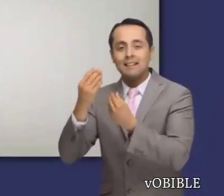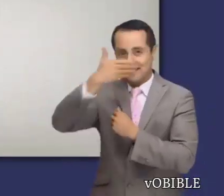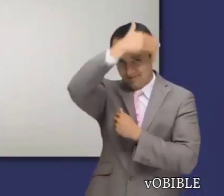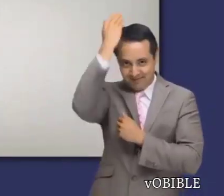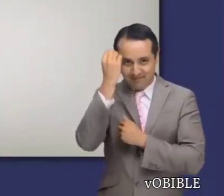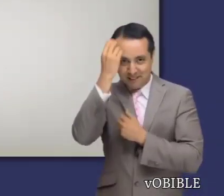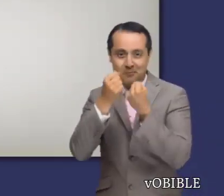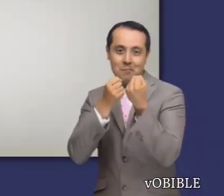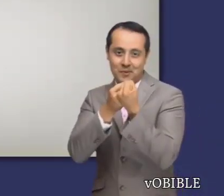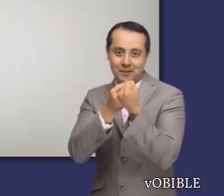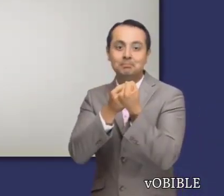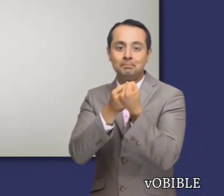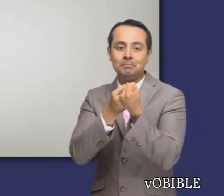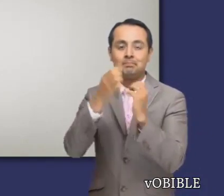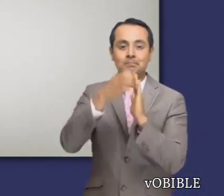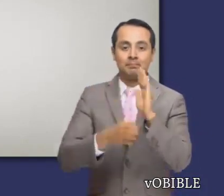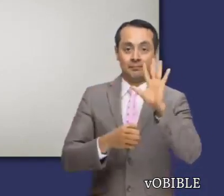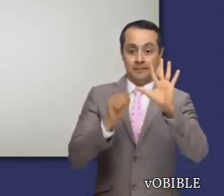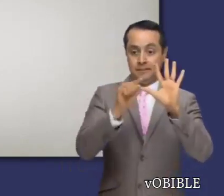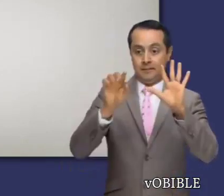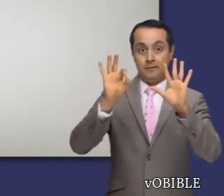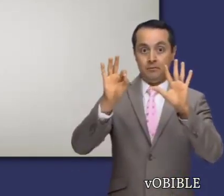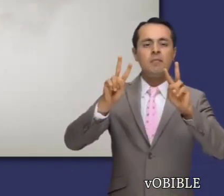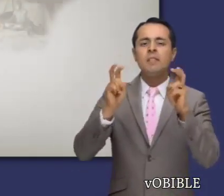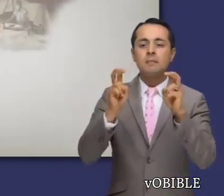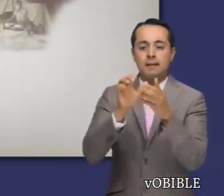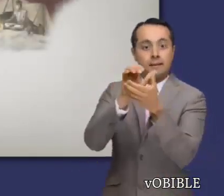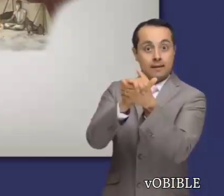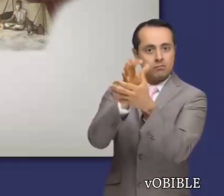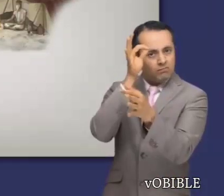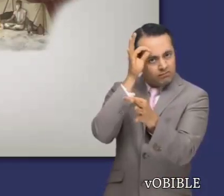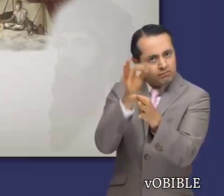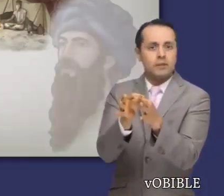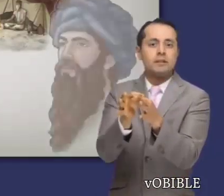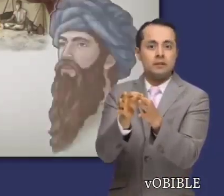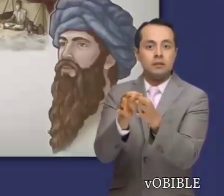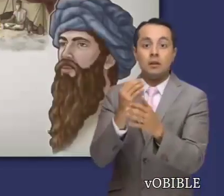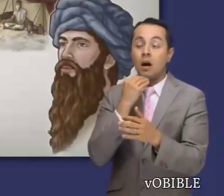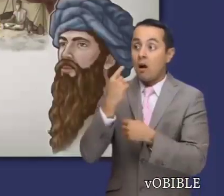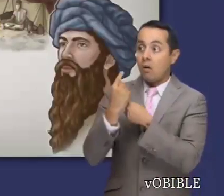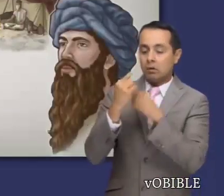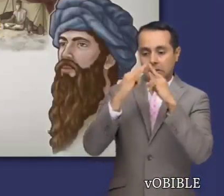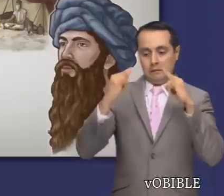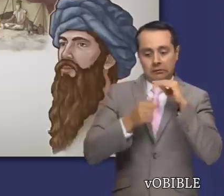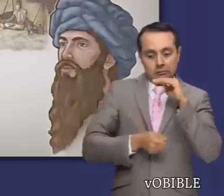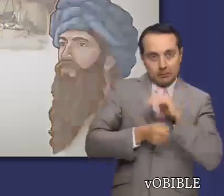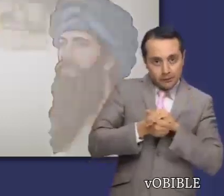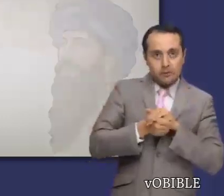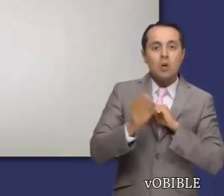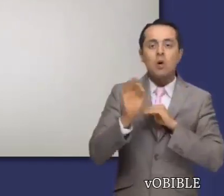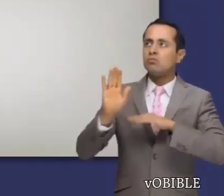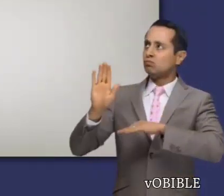Los capítulos 5 a 9 hablan sobre ser fieles en el matrimonio, la cuarentena y el voto de vivir como